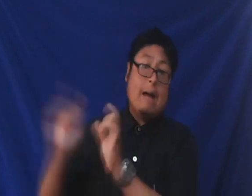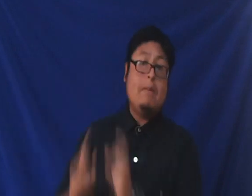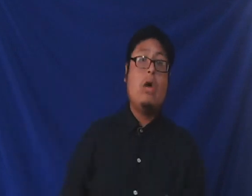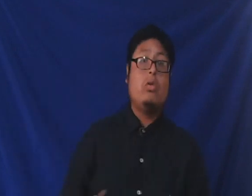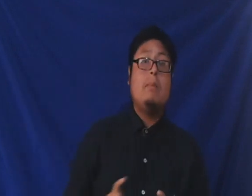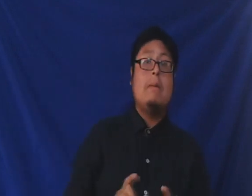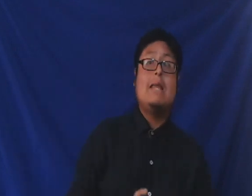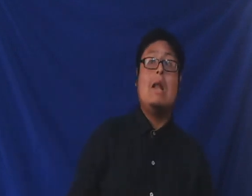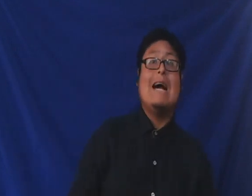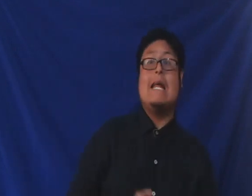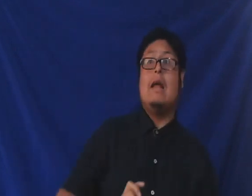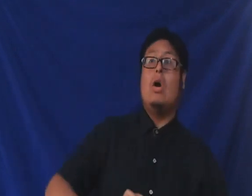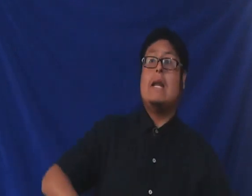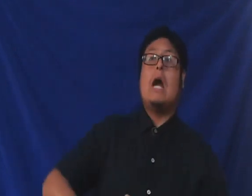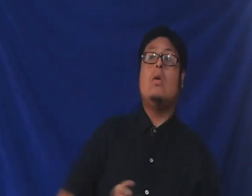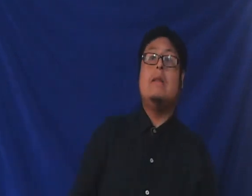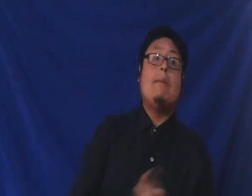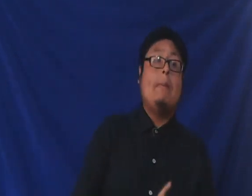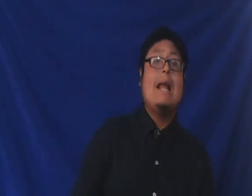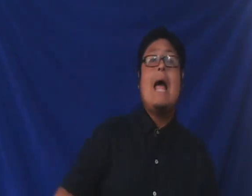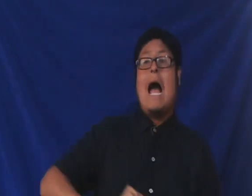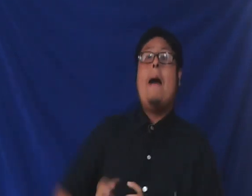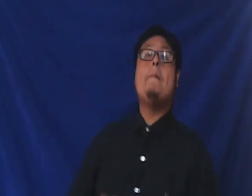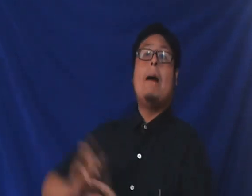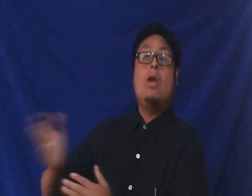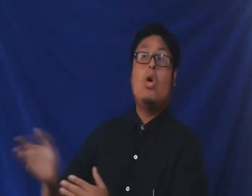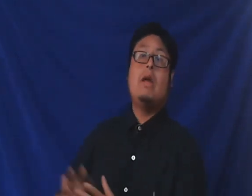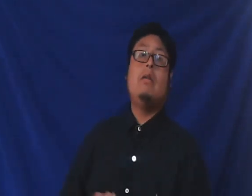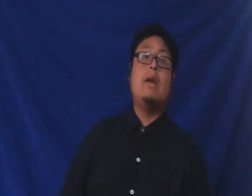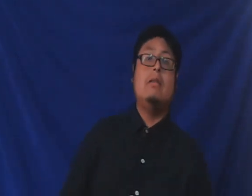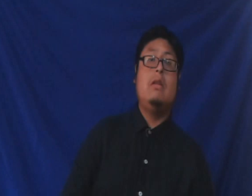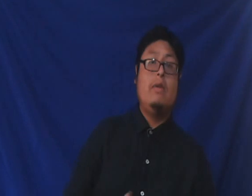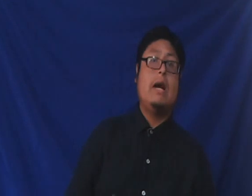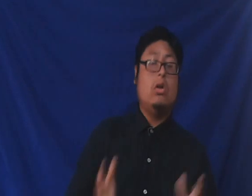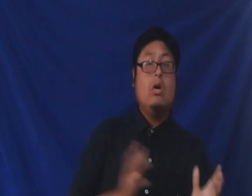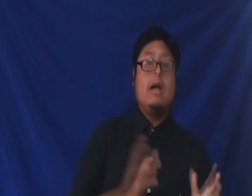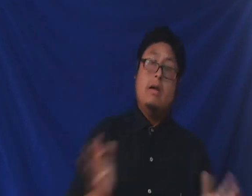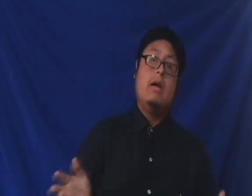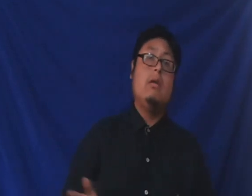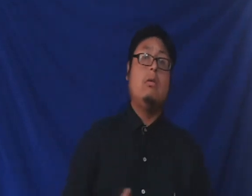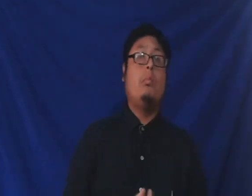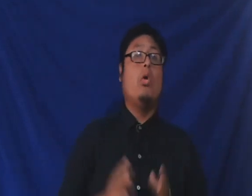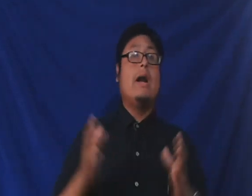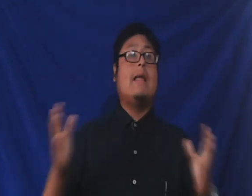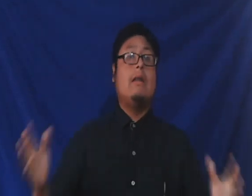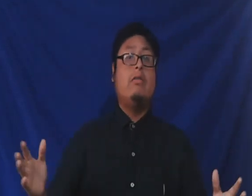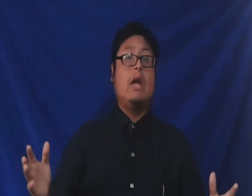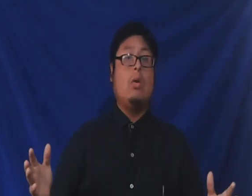cambiado, simplemente lo agregaron de Babel a Babilonia, que significando es puertas del cielo,